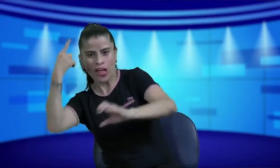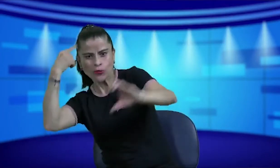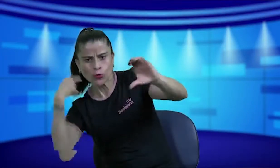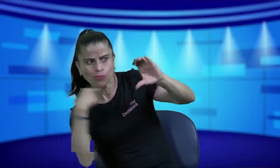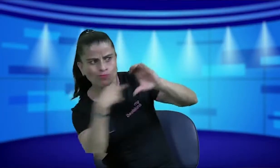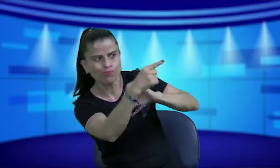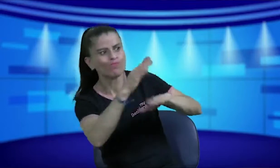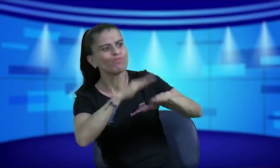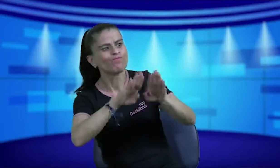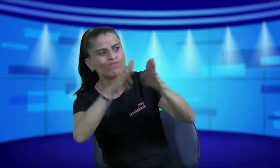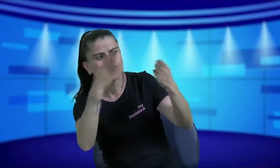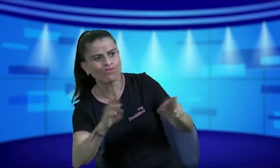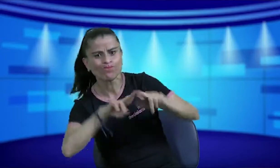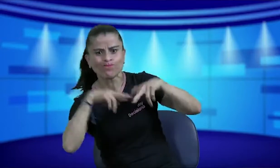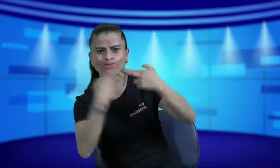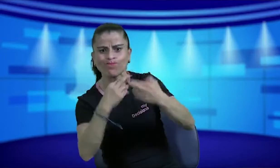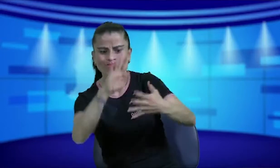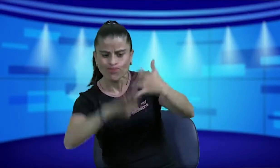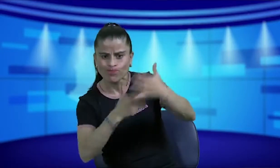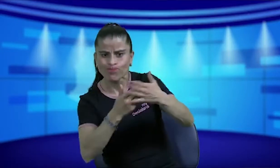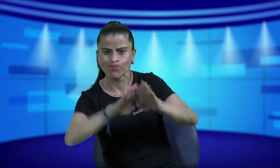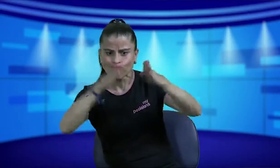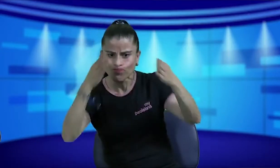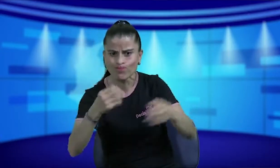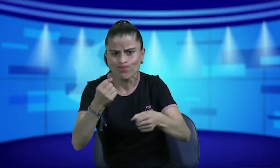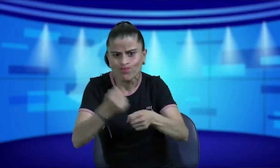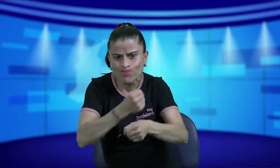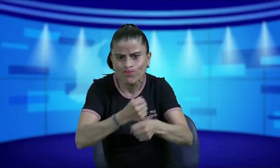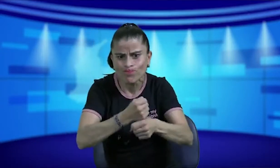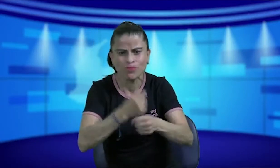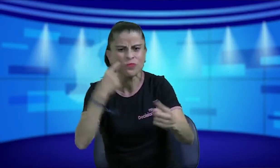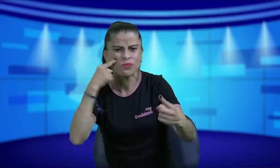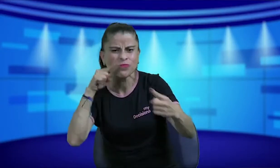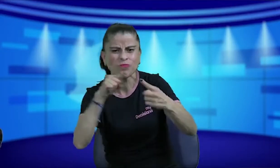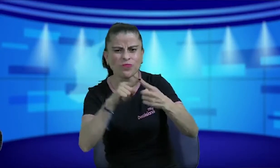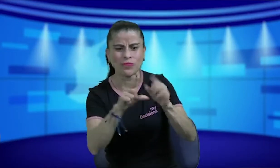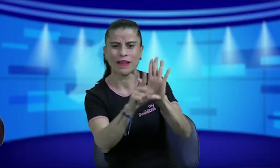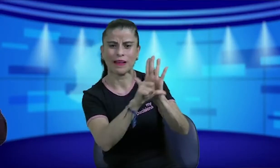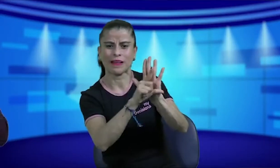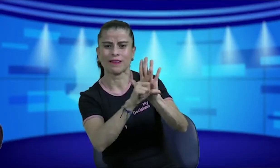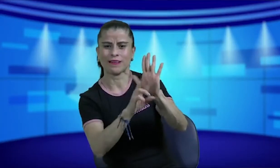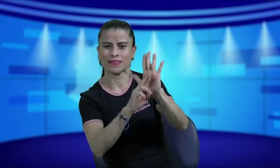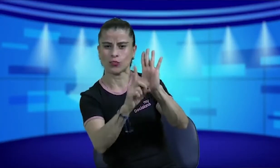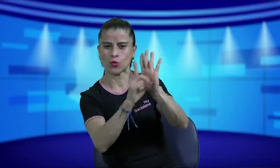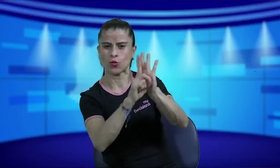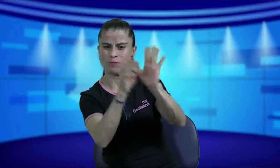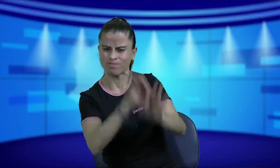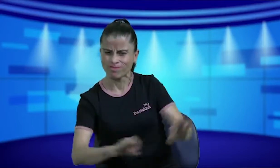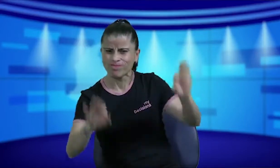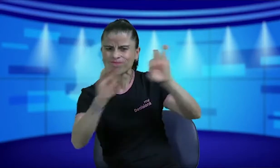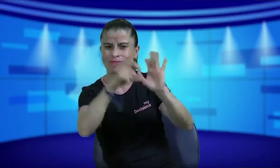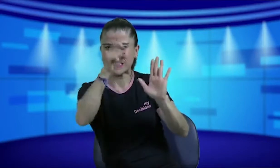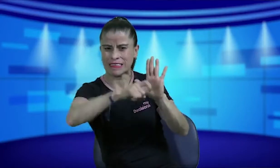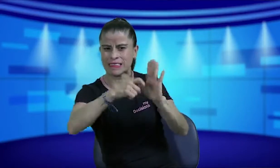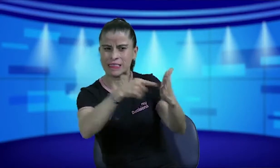Fenasco le envió un correo pues pensando en la mesa de trabajo para cuándo se iba a hacer entonces según la ley para ver la